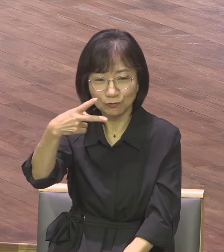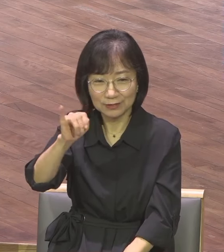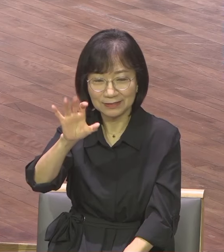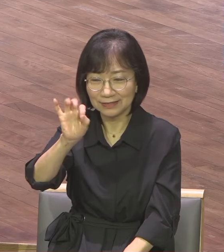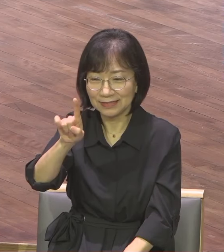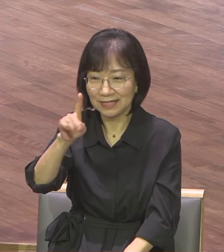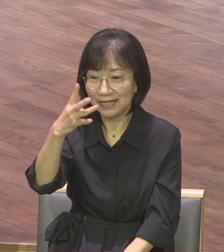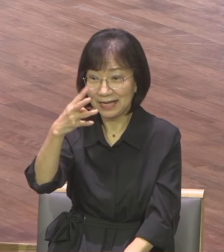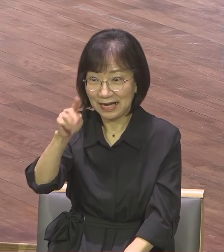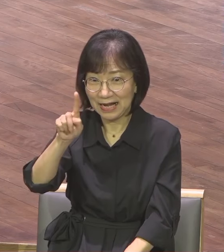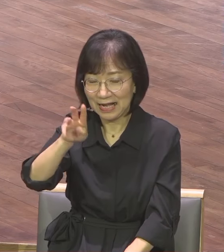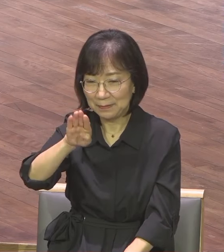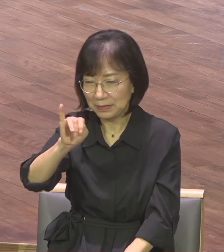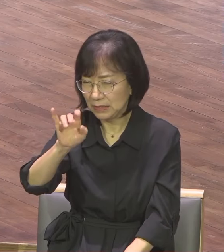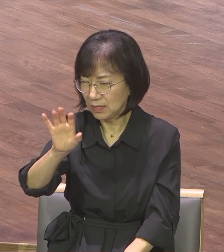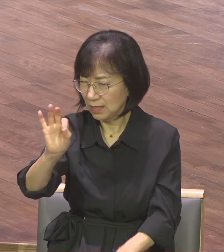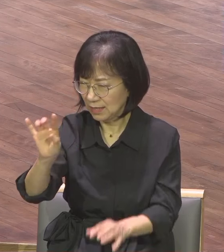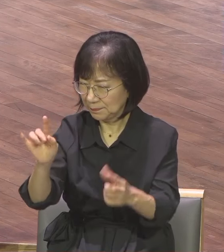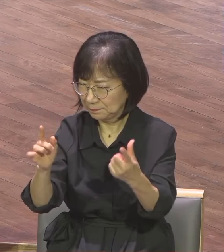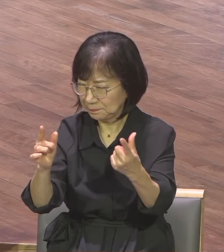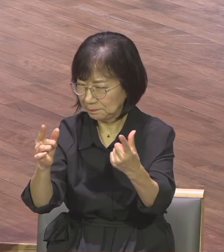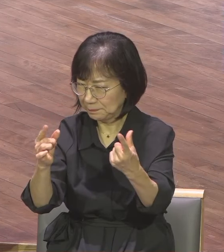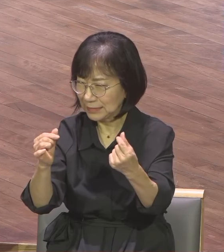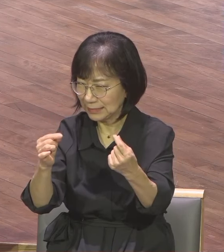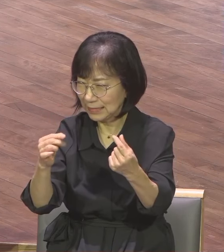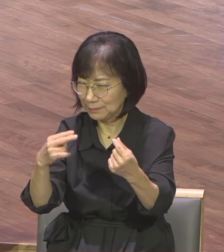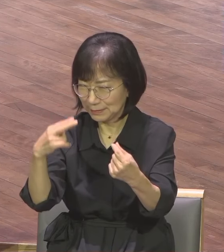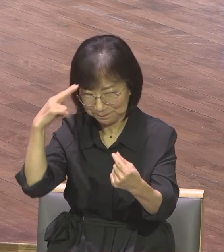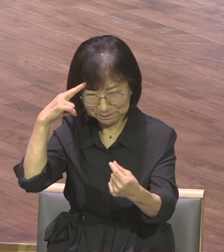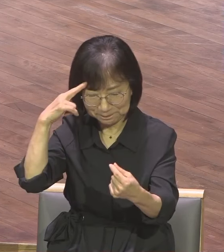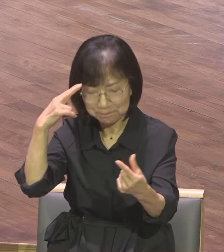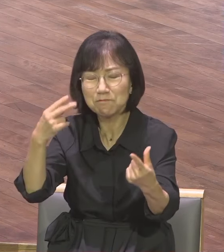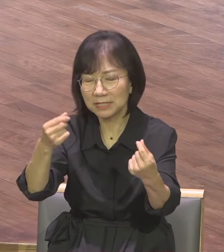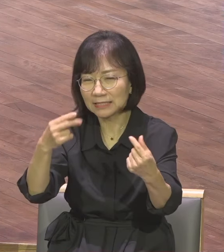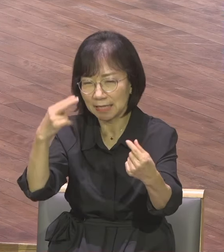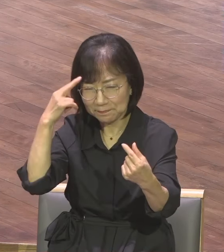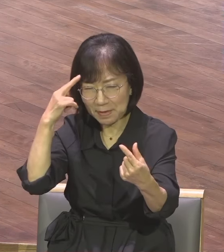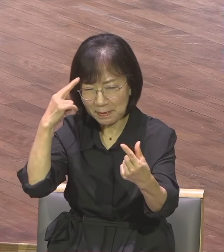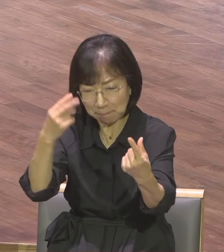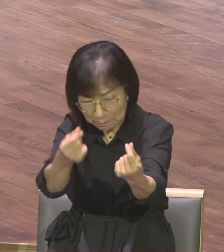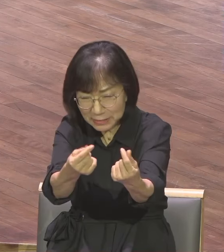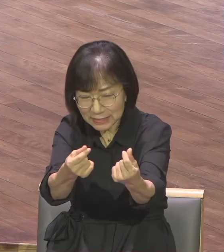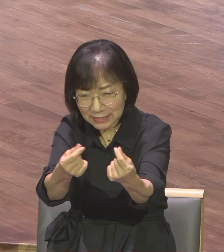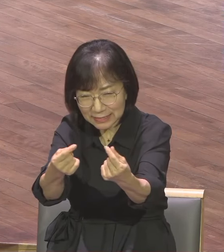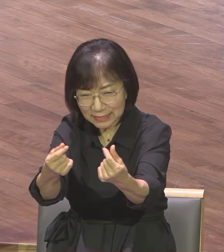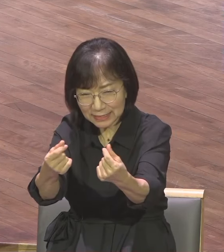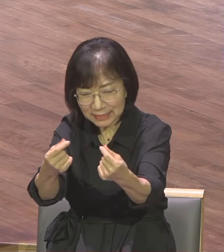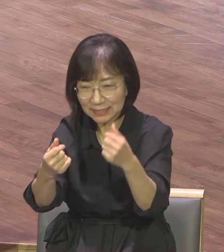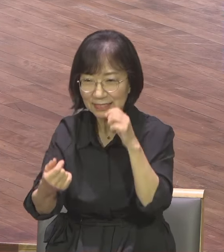소아시아에 사는 수많은 사람들이 아데미 여신을 섬기기 위해서 예배소에 직결합니다